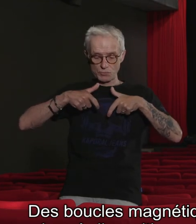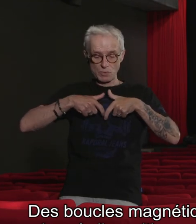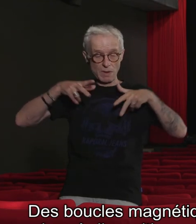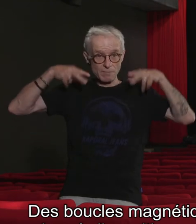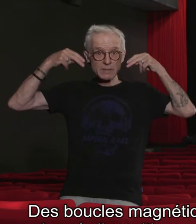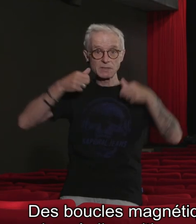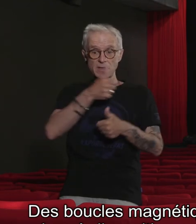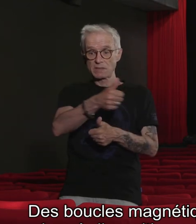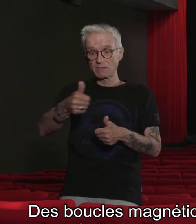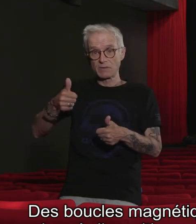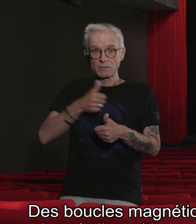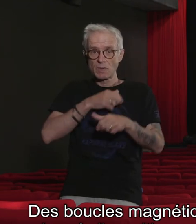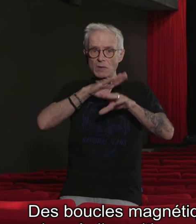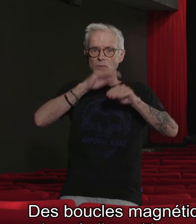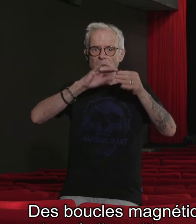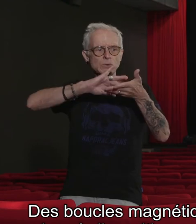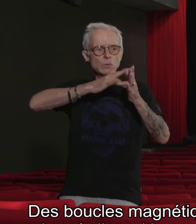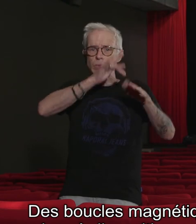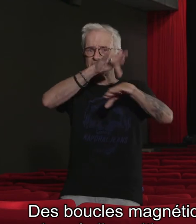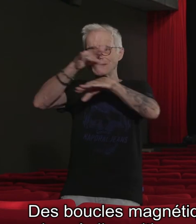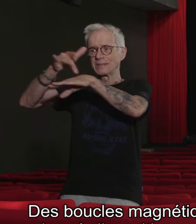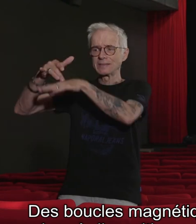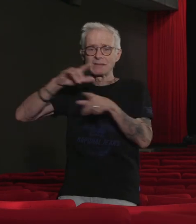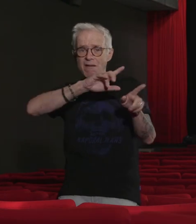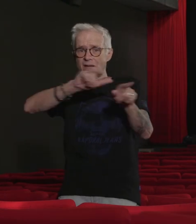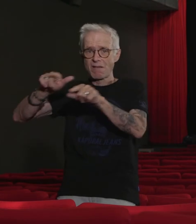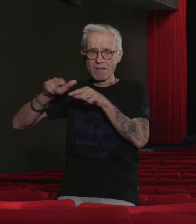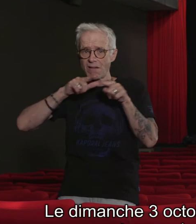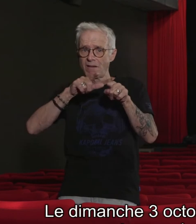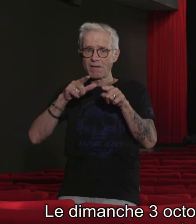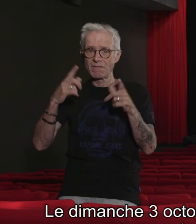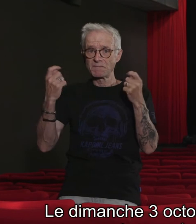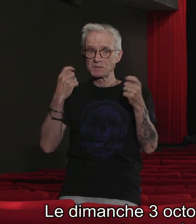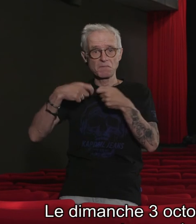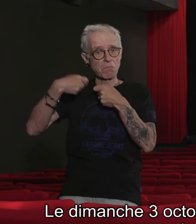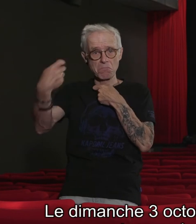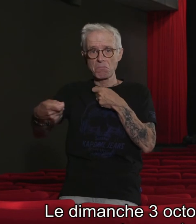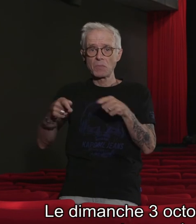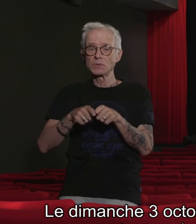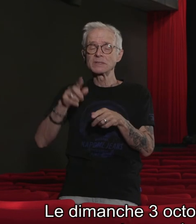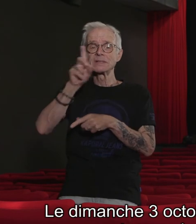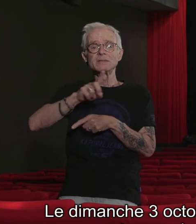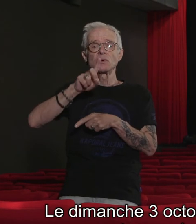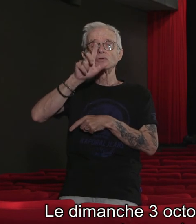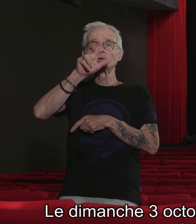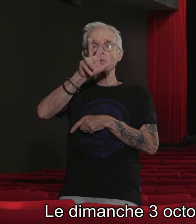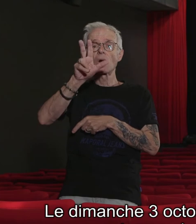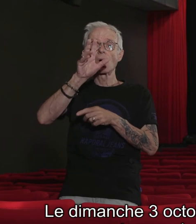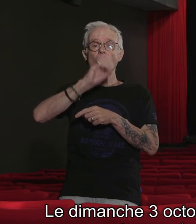disposition sur l'ensemble des lieux du festival. Le dimanche 3 octobre, à 11h, au Cinéma Gaumont,